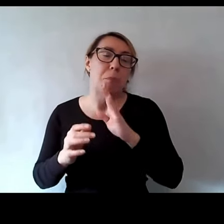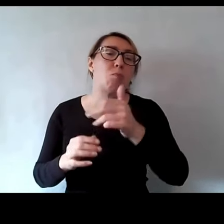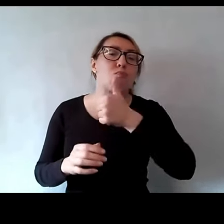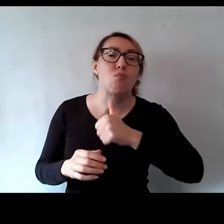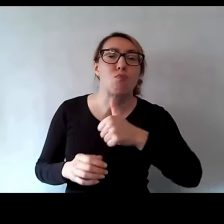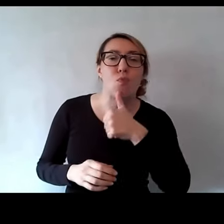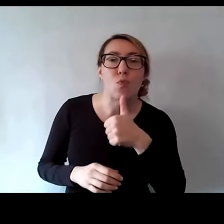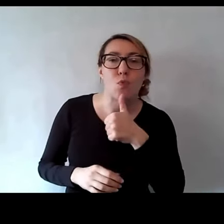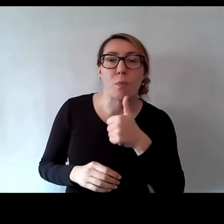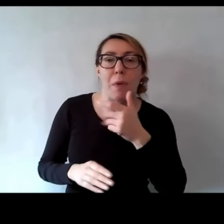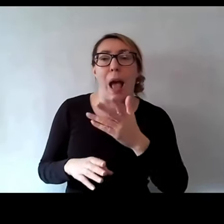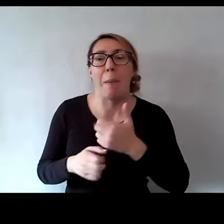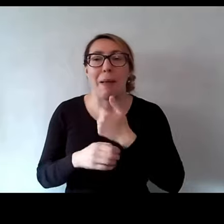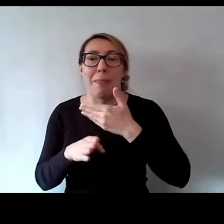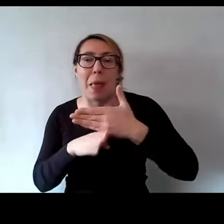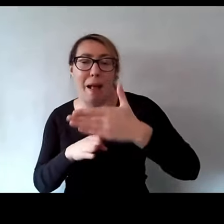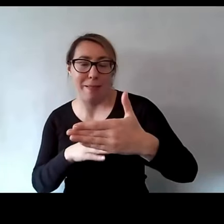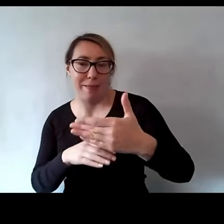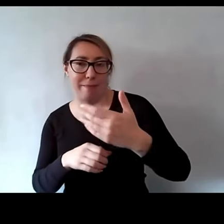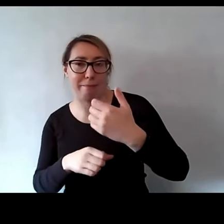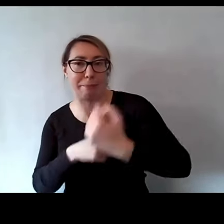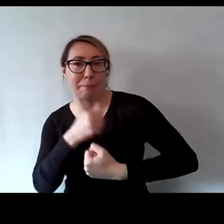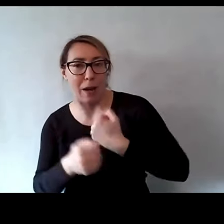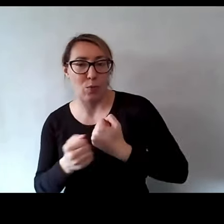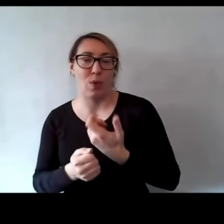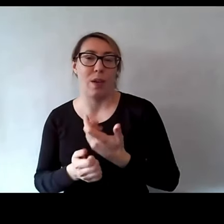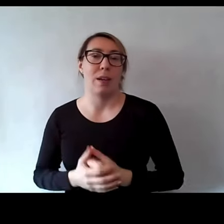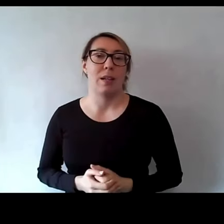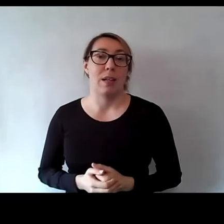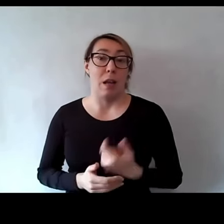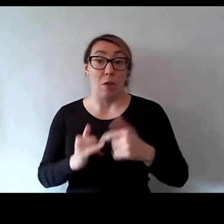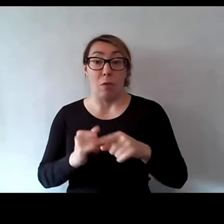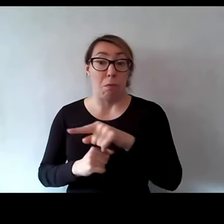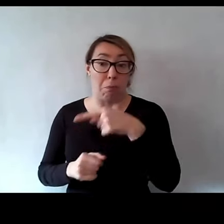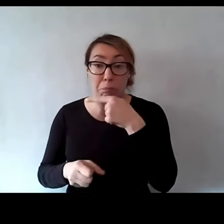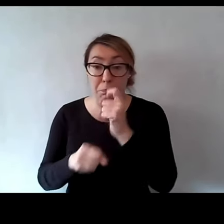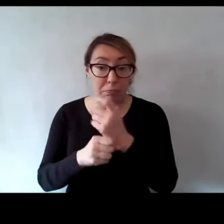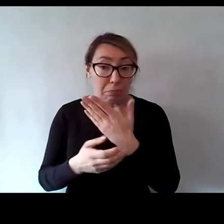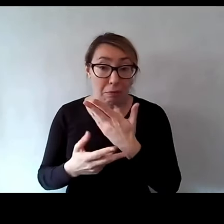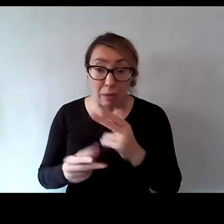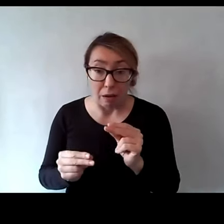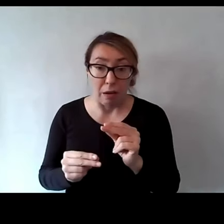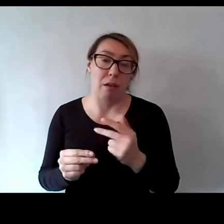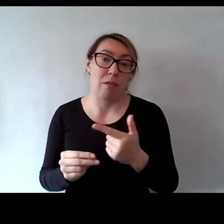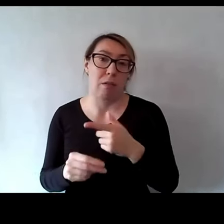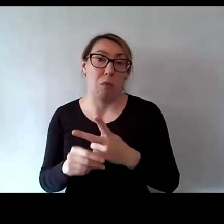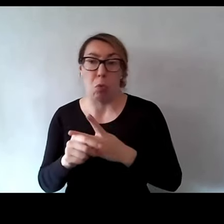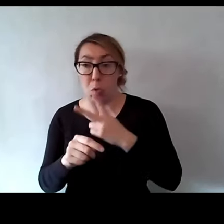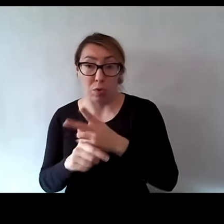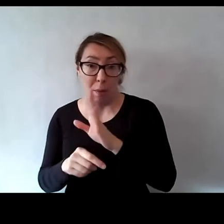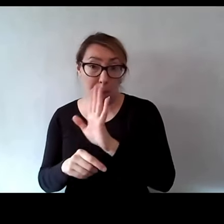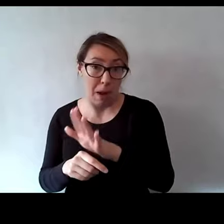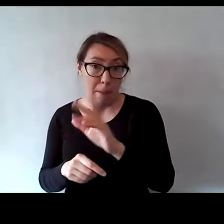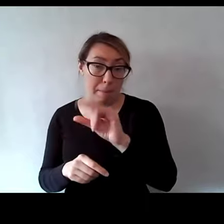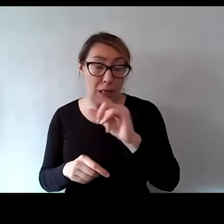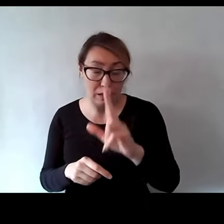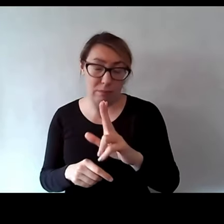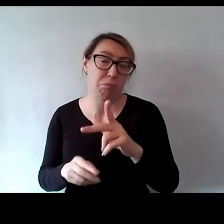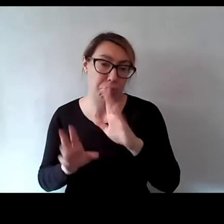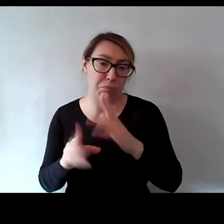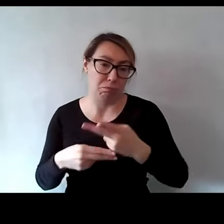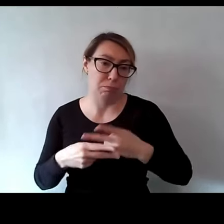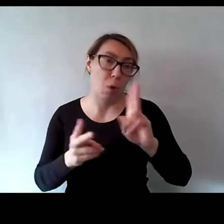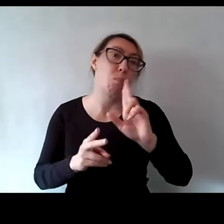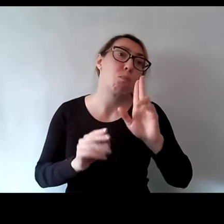do dalszej pracy. Także myślę, że jeśli jeśli Wy nie macie nic przeciwko i macie to dostępne w klikach, to też możemy to upowszechnić. Może